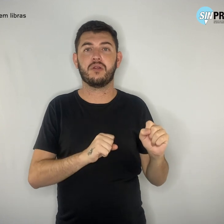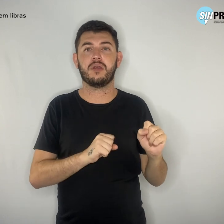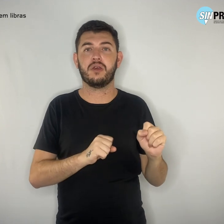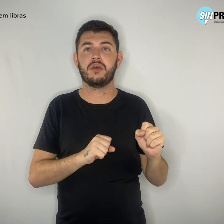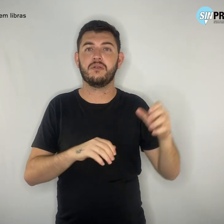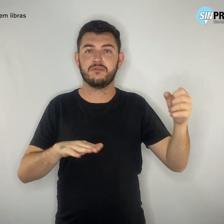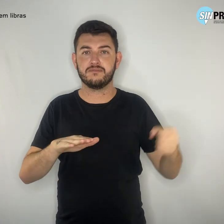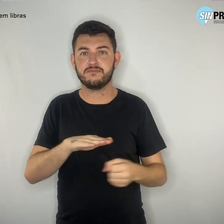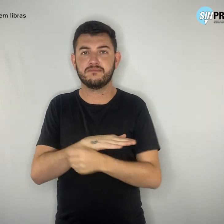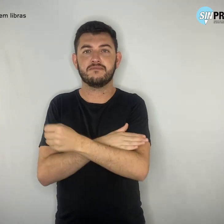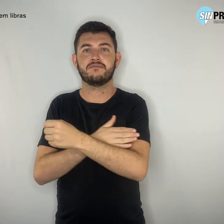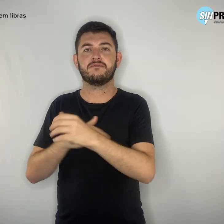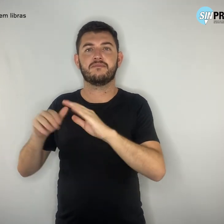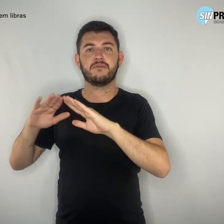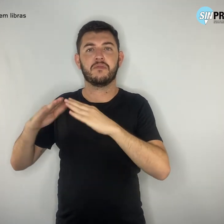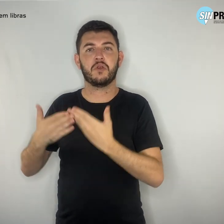escola pública.